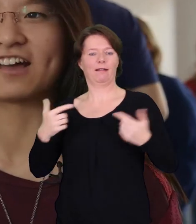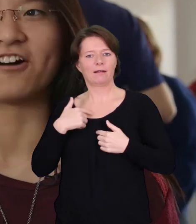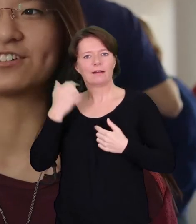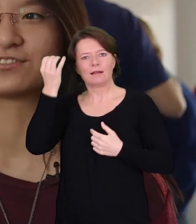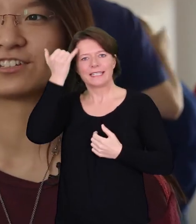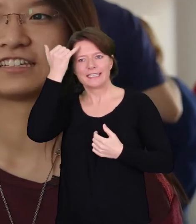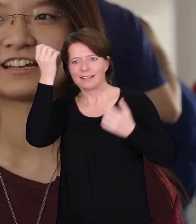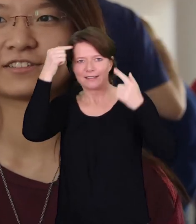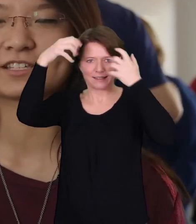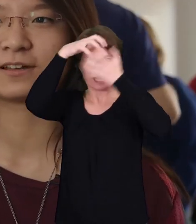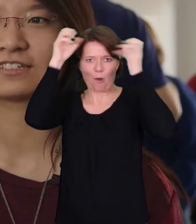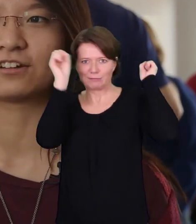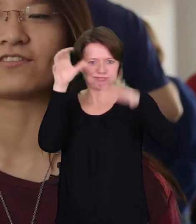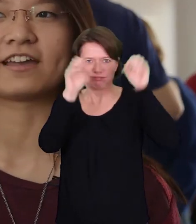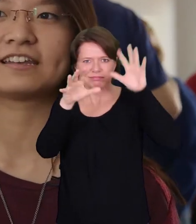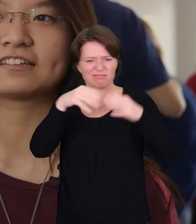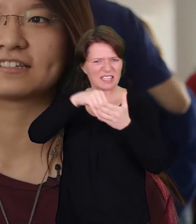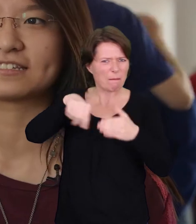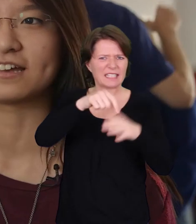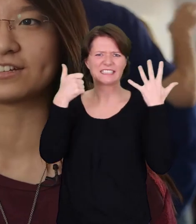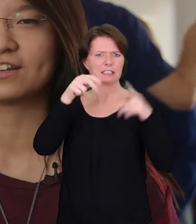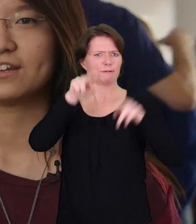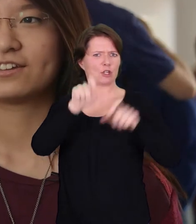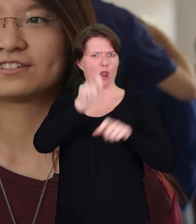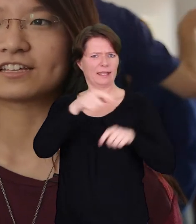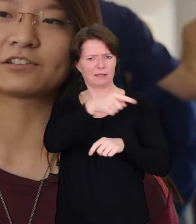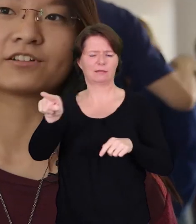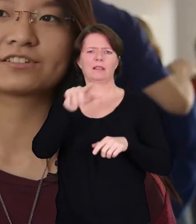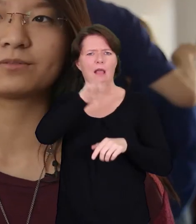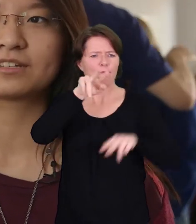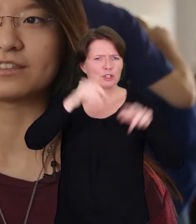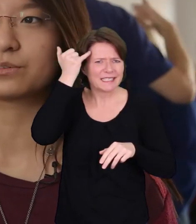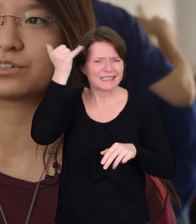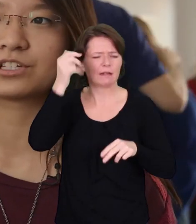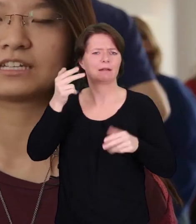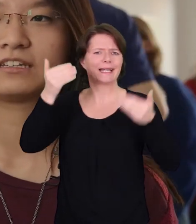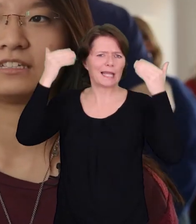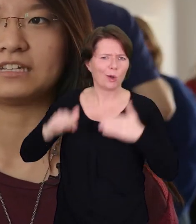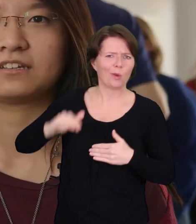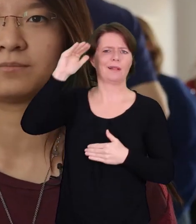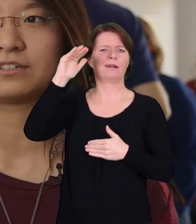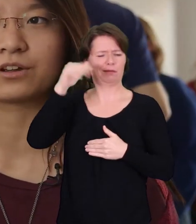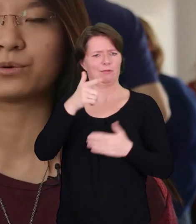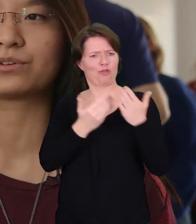Chaos wirklich, also dass man sich darauf einlässt, dass es halt sechs Leute sind mit ganz unterschiedlichen Ideen, Hintergründen,